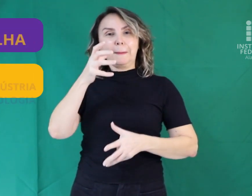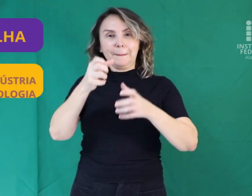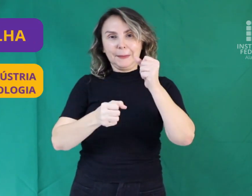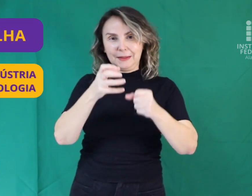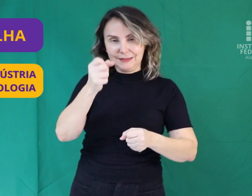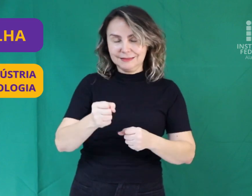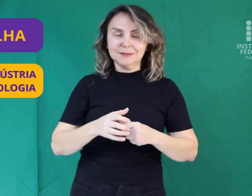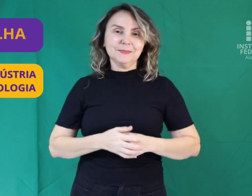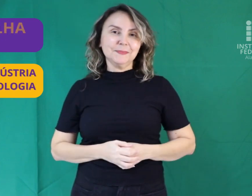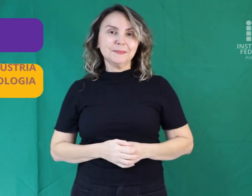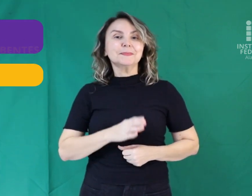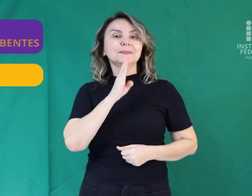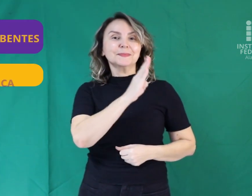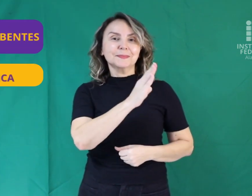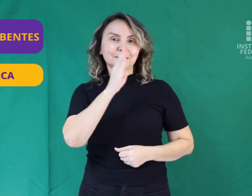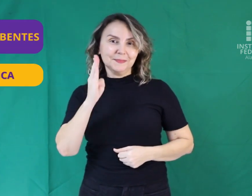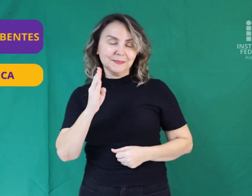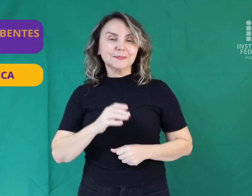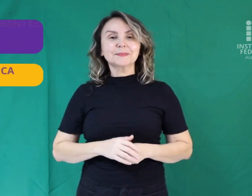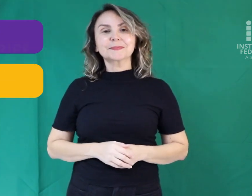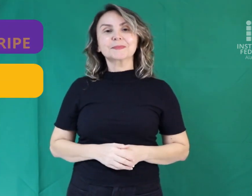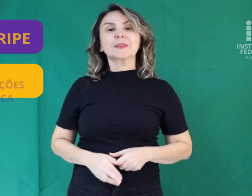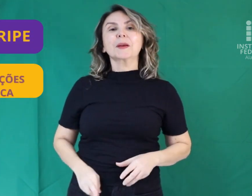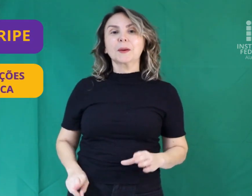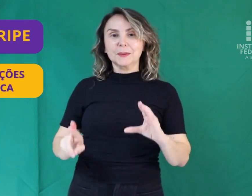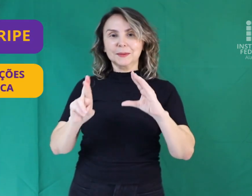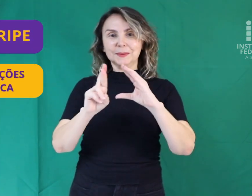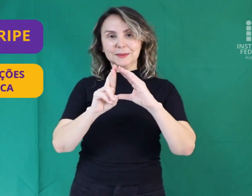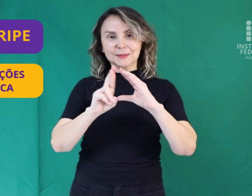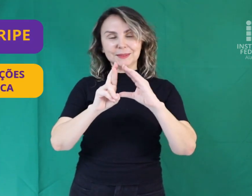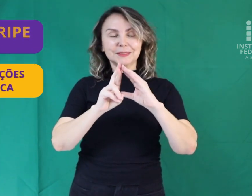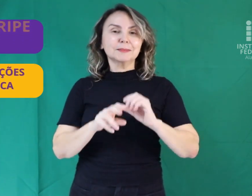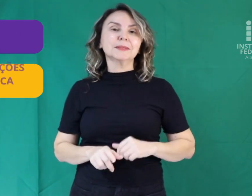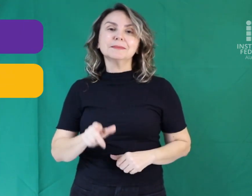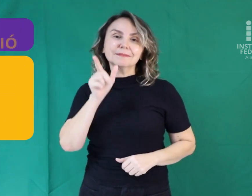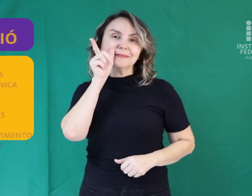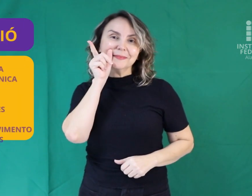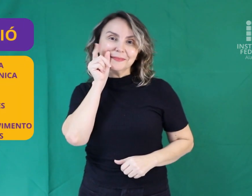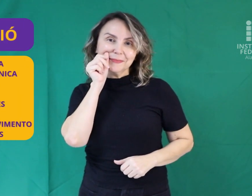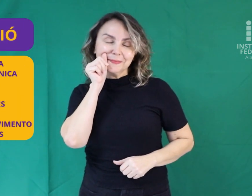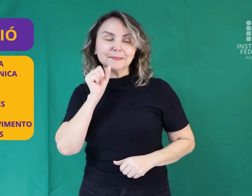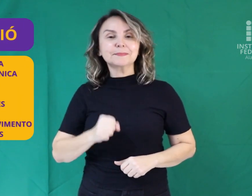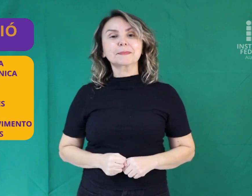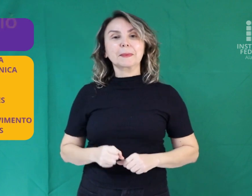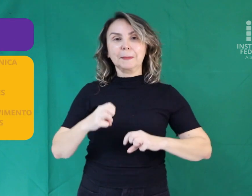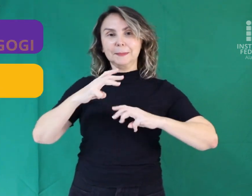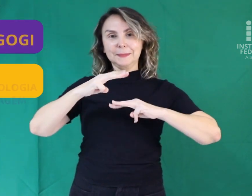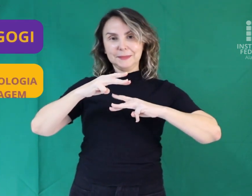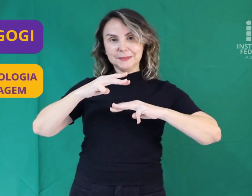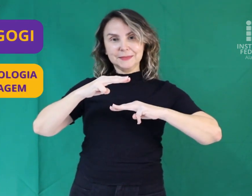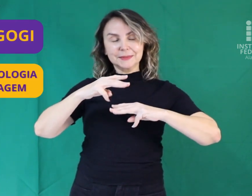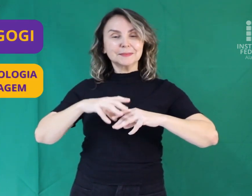Batalha, Benedito Bentes, Coruripe, Massaió, Maragogi,